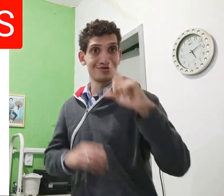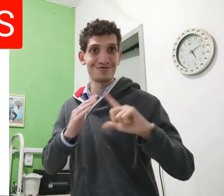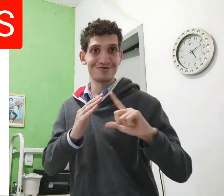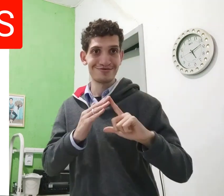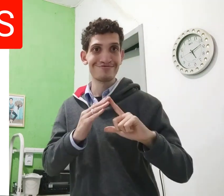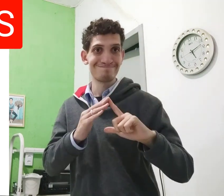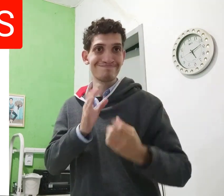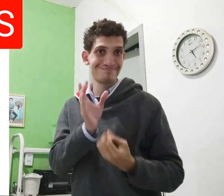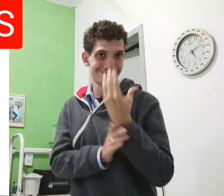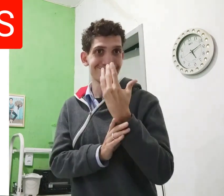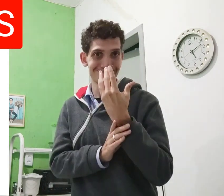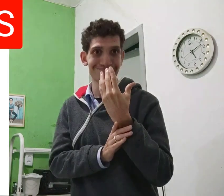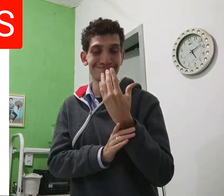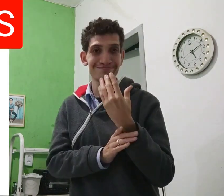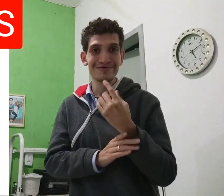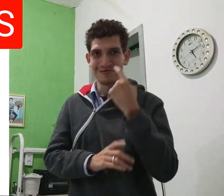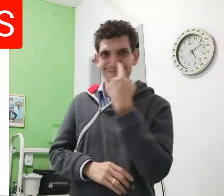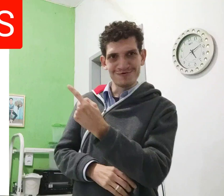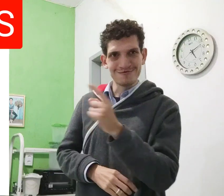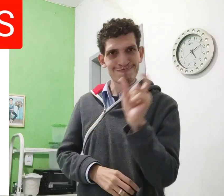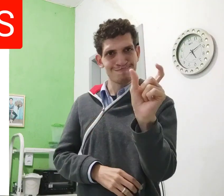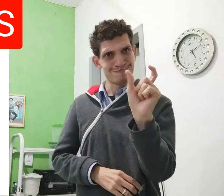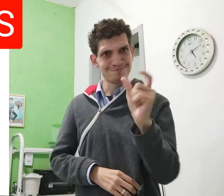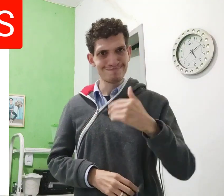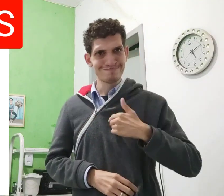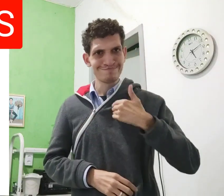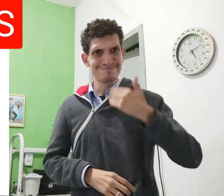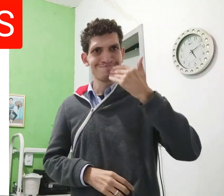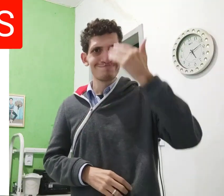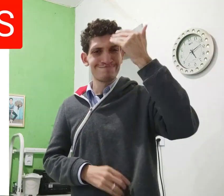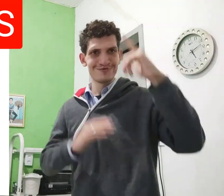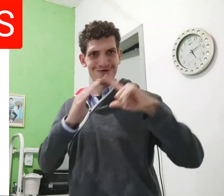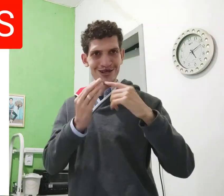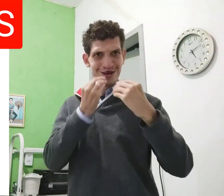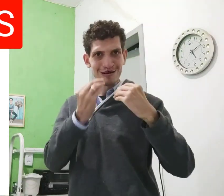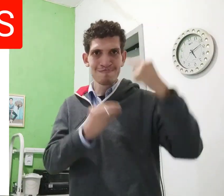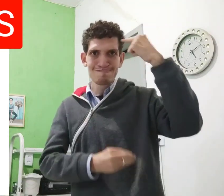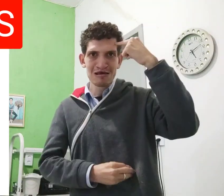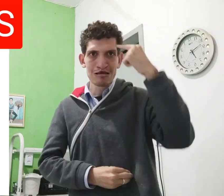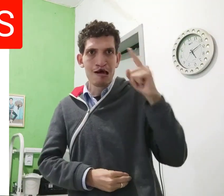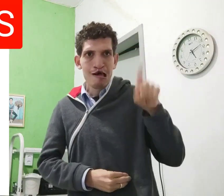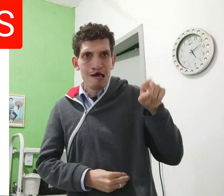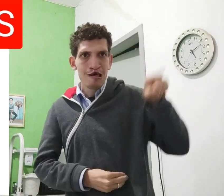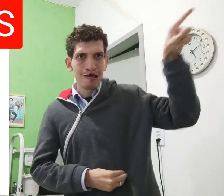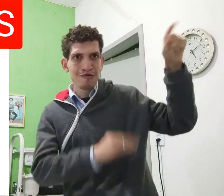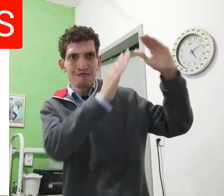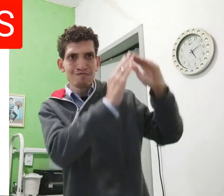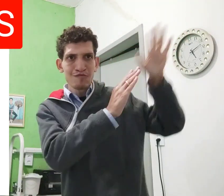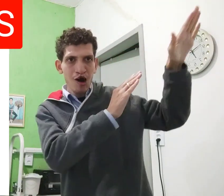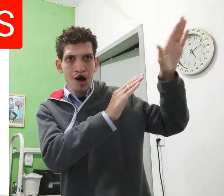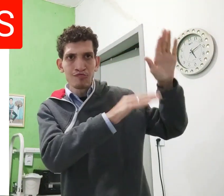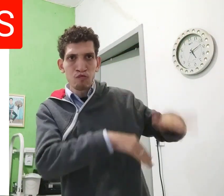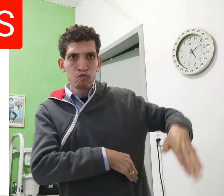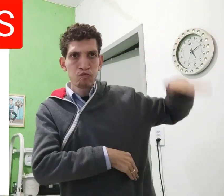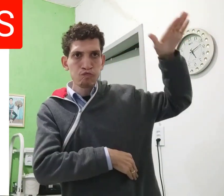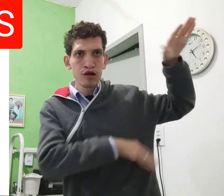Paulo. É. Então, o homem é aqui no Brasil, a primeira loja, criou. Você viu